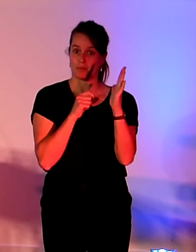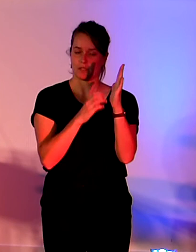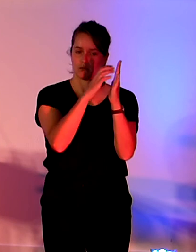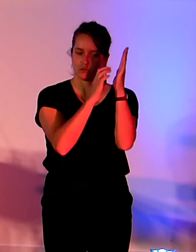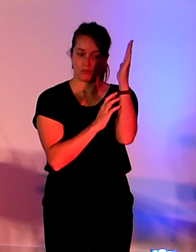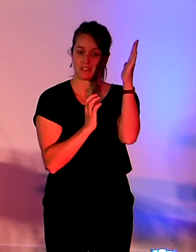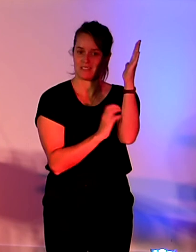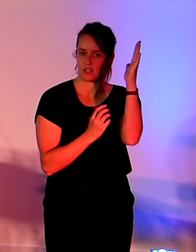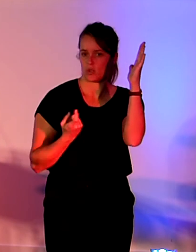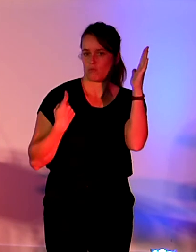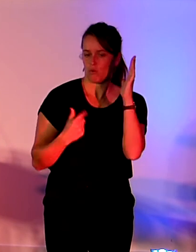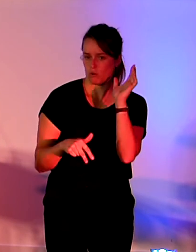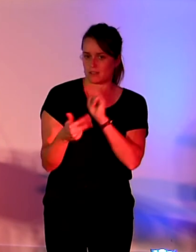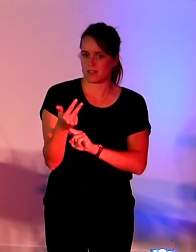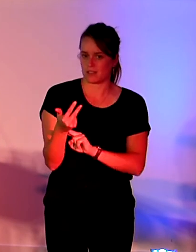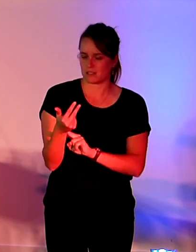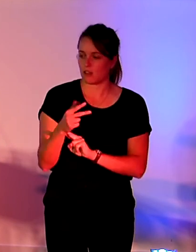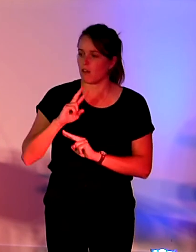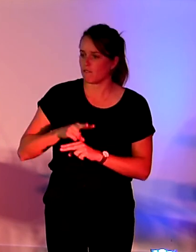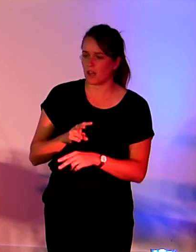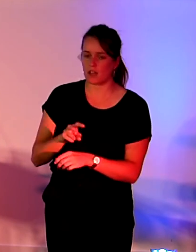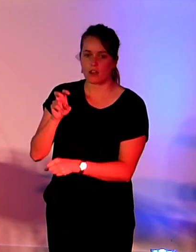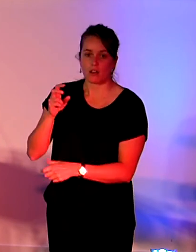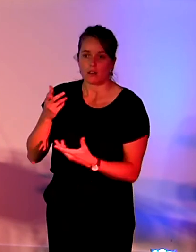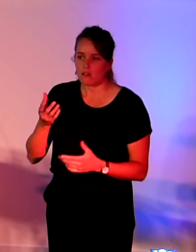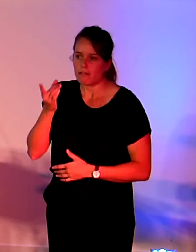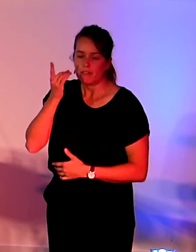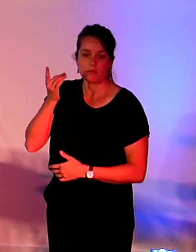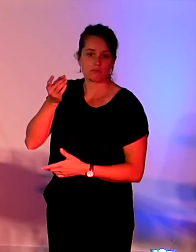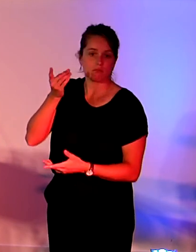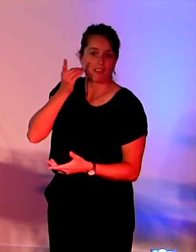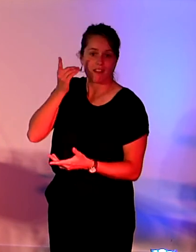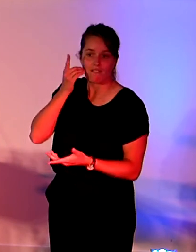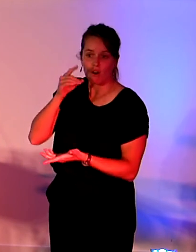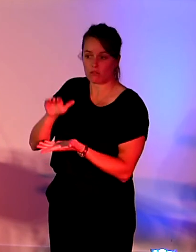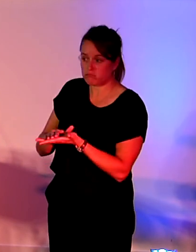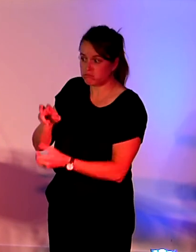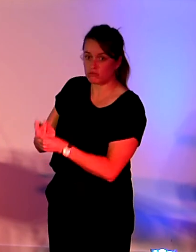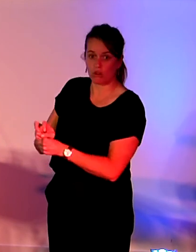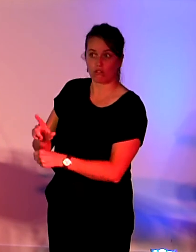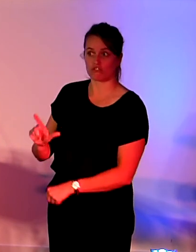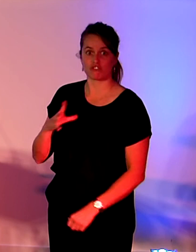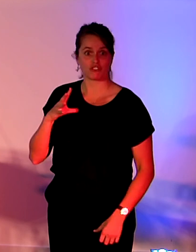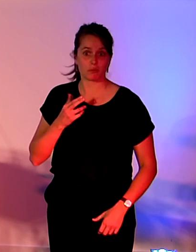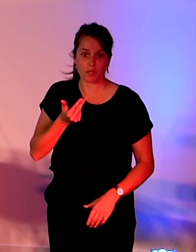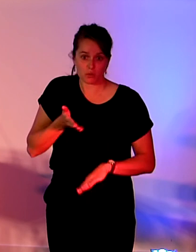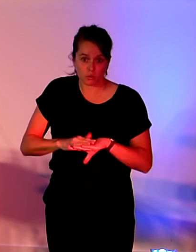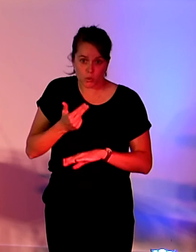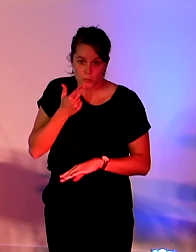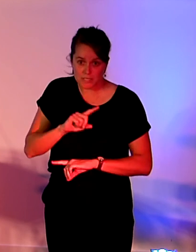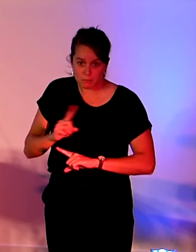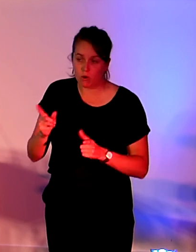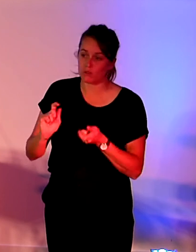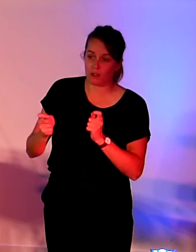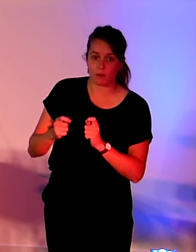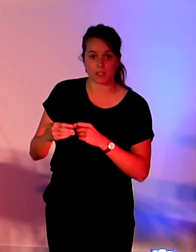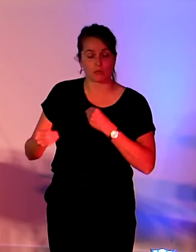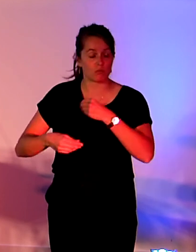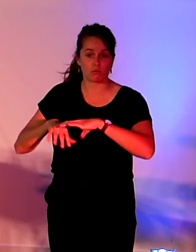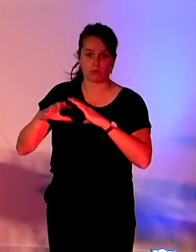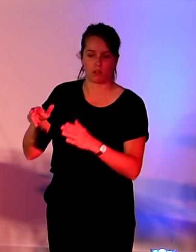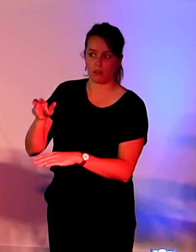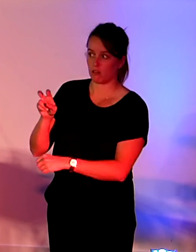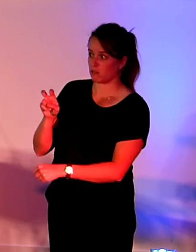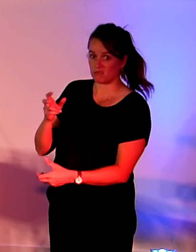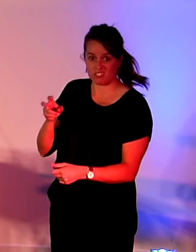récupération des stocks dormants de téléphones, d'ordinateurs et de tablettes. Et parce qu'il faut savoir qu'il y a entre